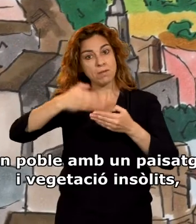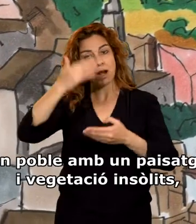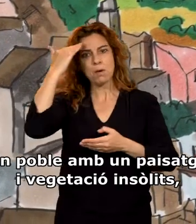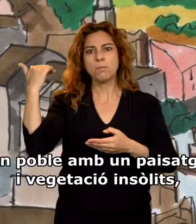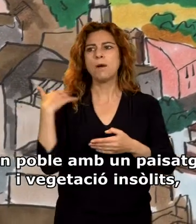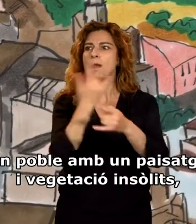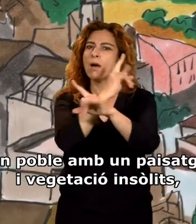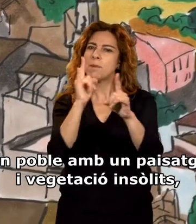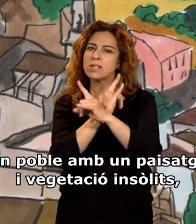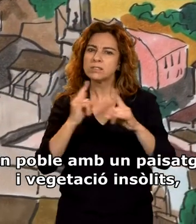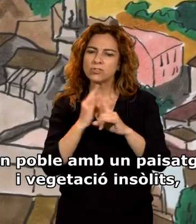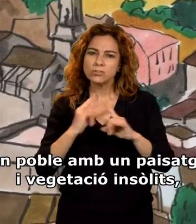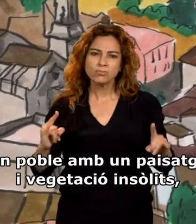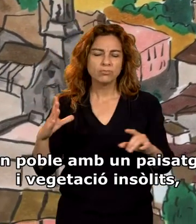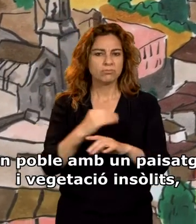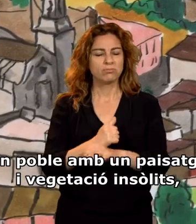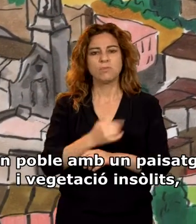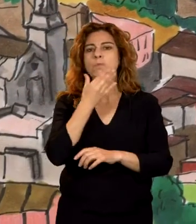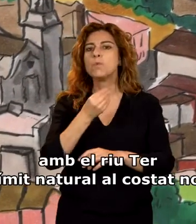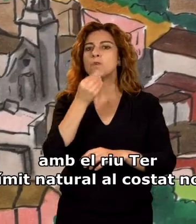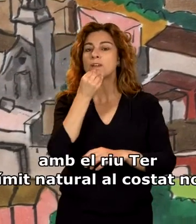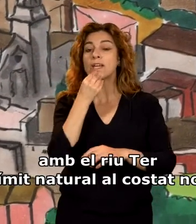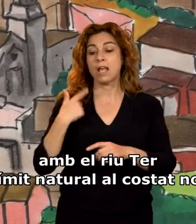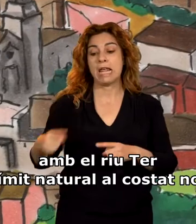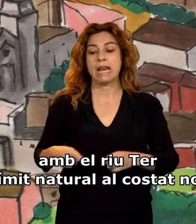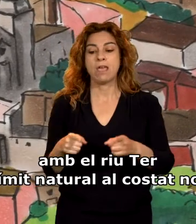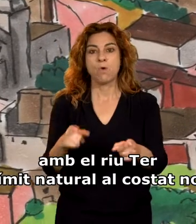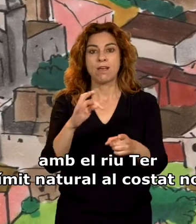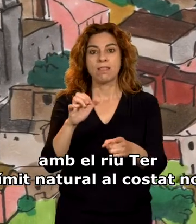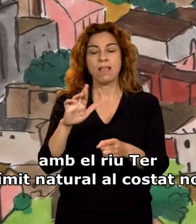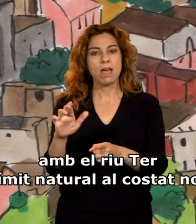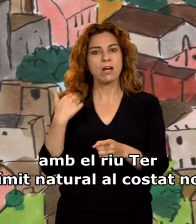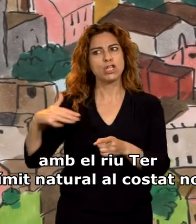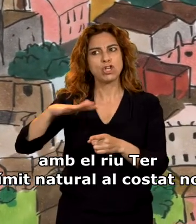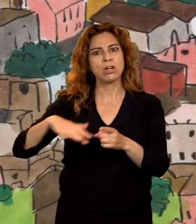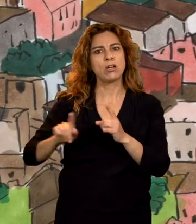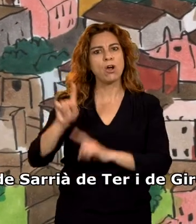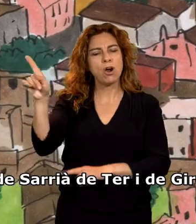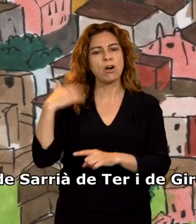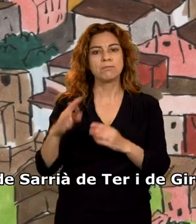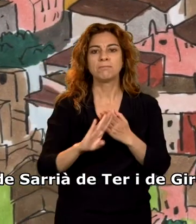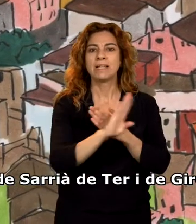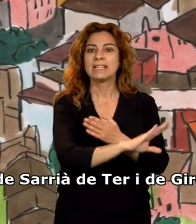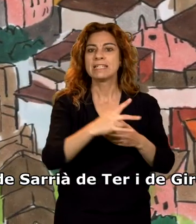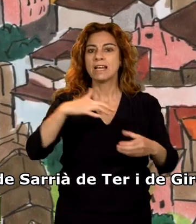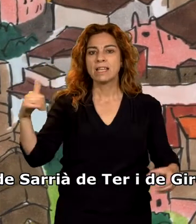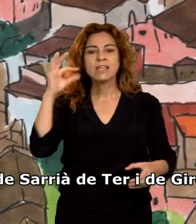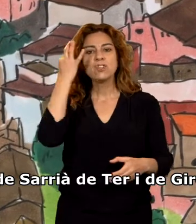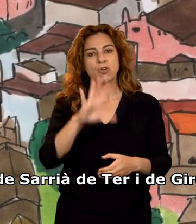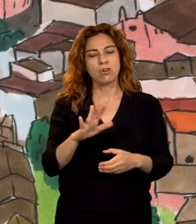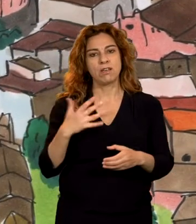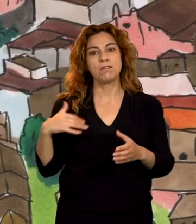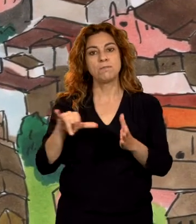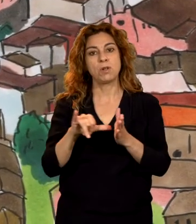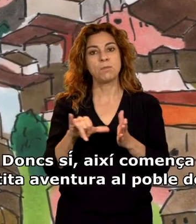Un poble amb un paisatge i vegetació a insòlits, amb el riu Ter de Límit Natural al costat nord, veí de Sarrià de Ter i de